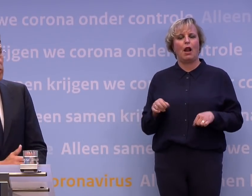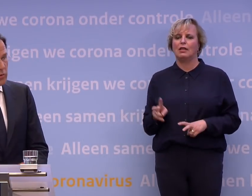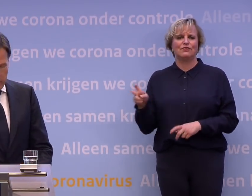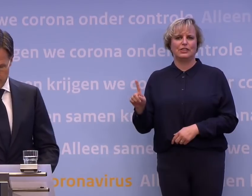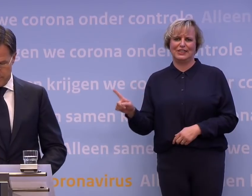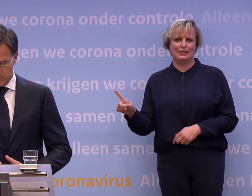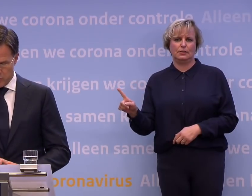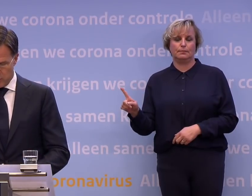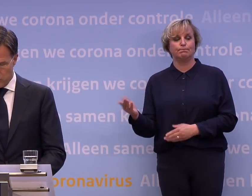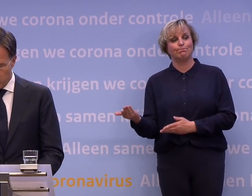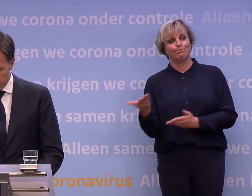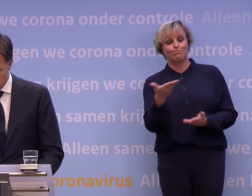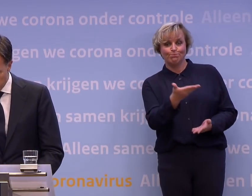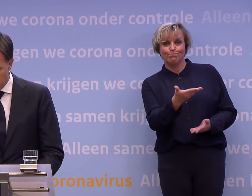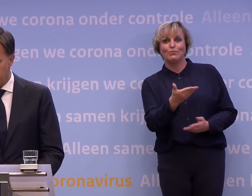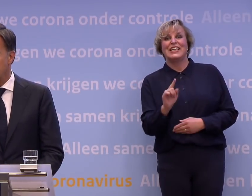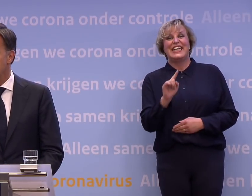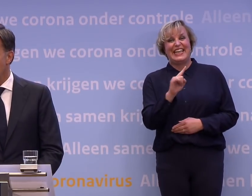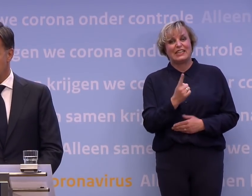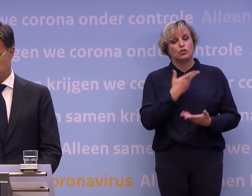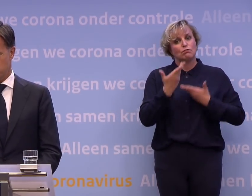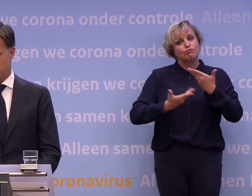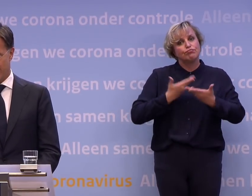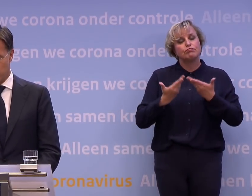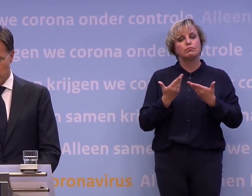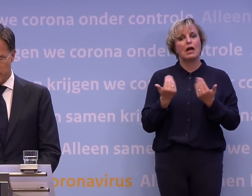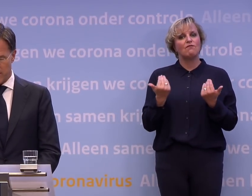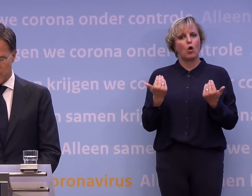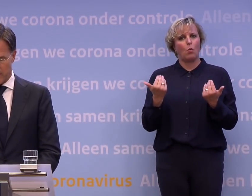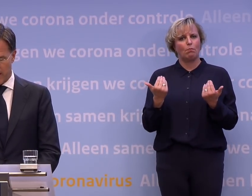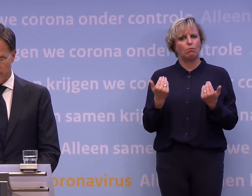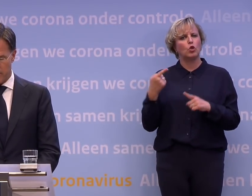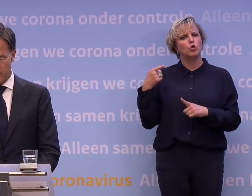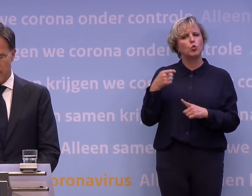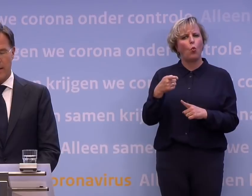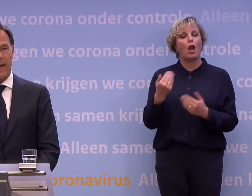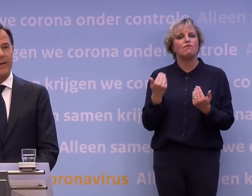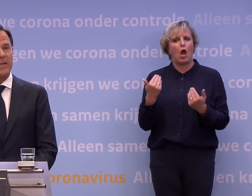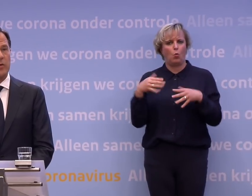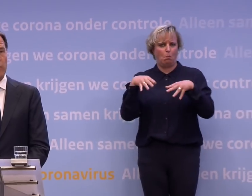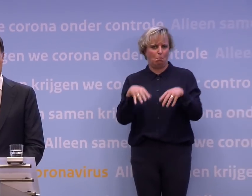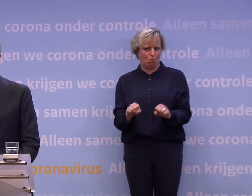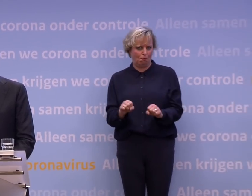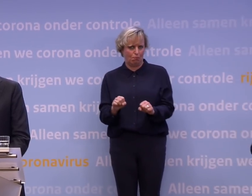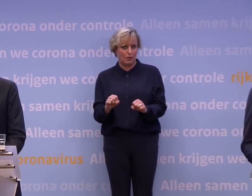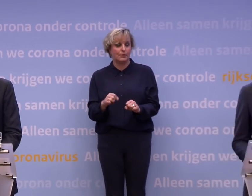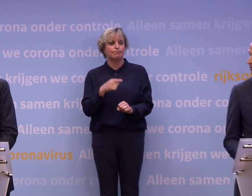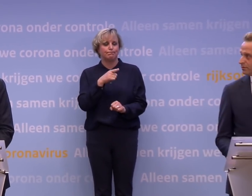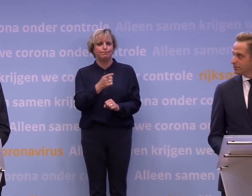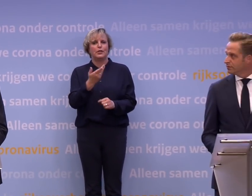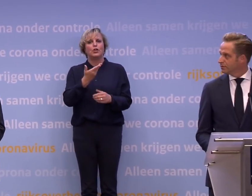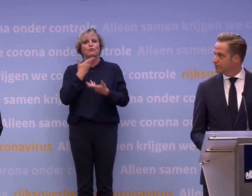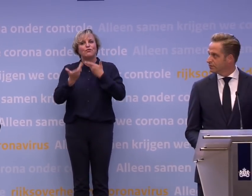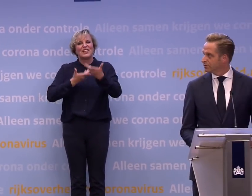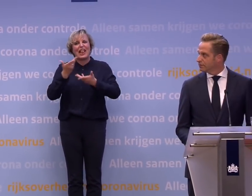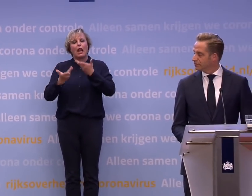Hugo de Jonge zal u nu eerst meenemen in het waarom en het doel van deze ingreep. En hij zal ook vertellen wat het pad